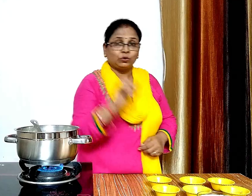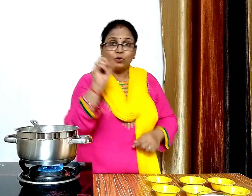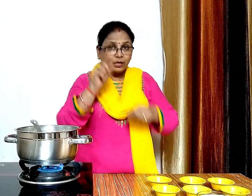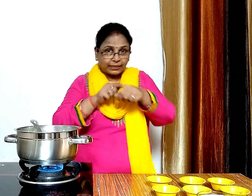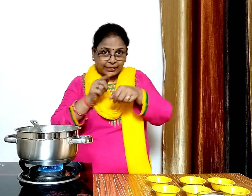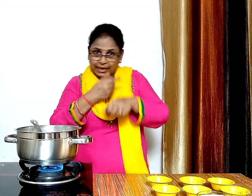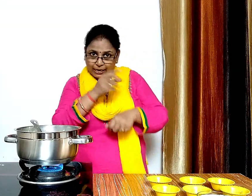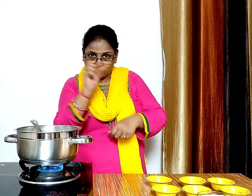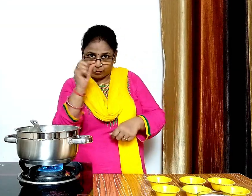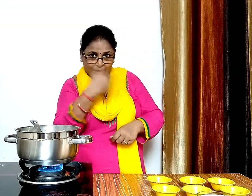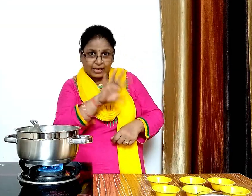थोड़ी से चरोंजी